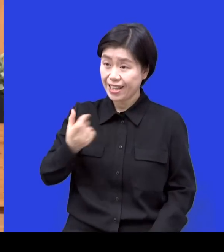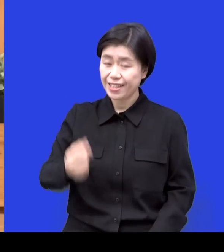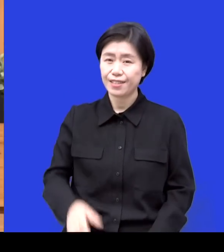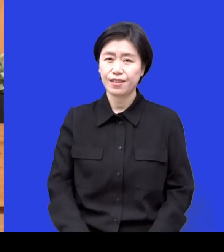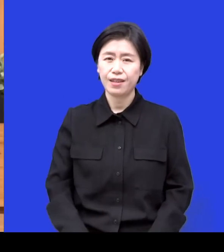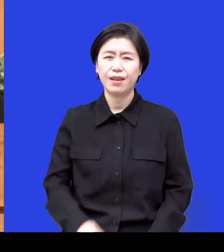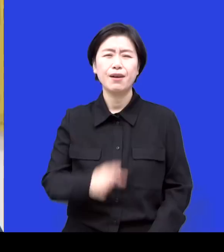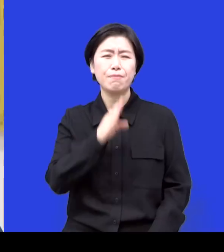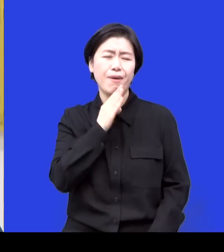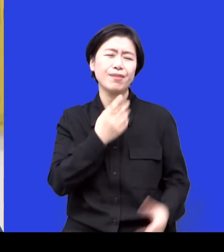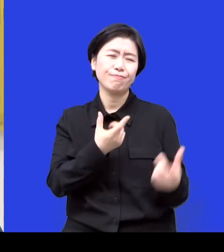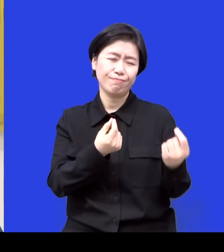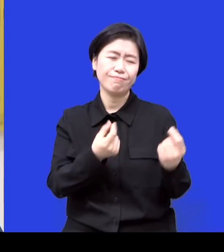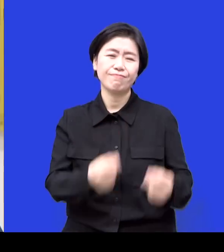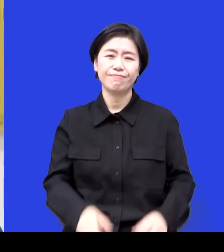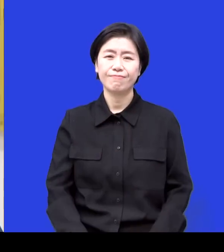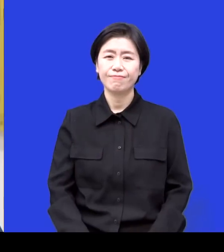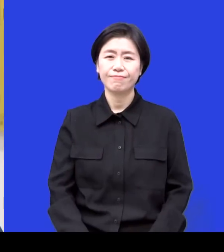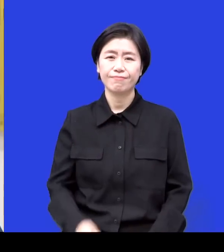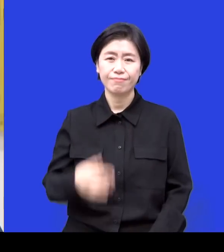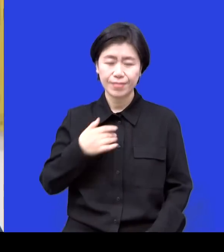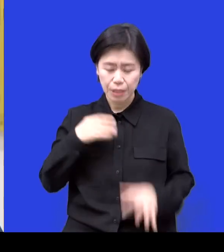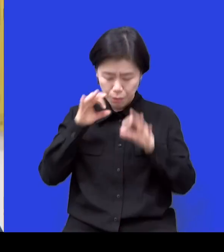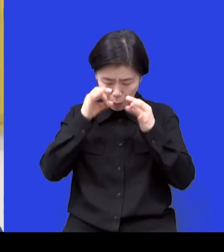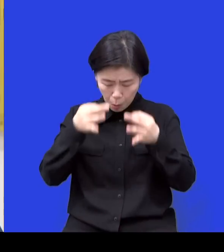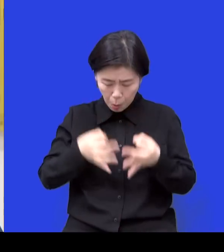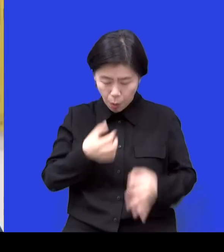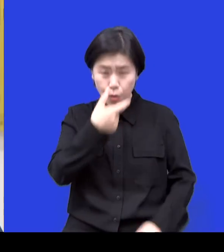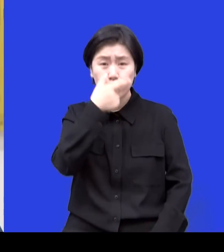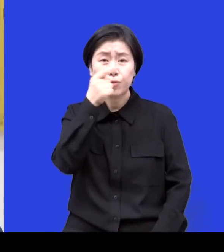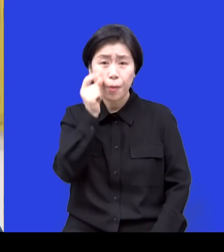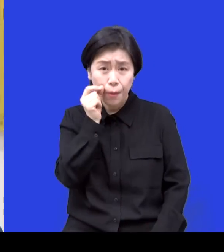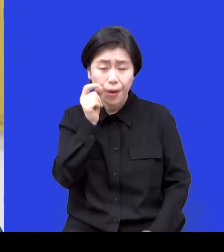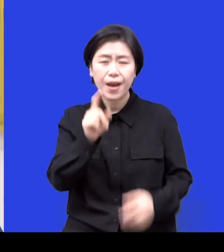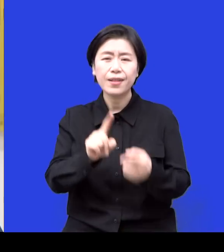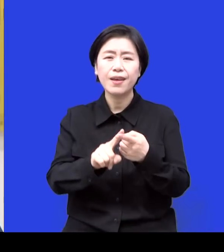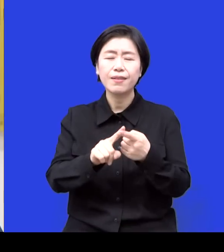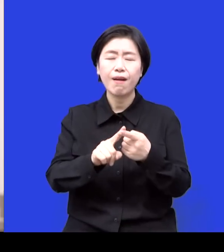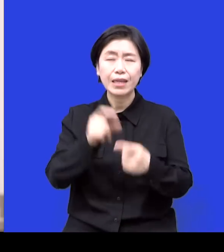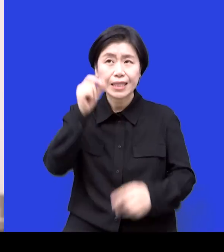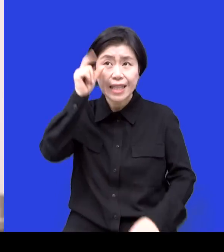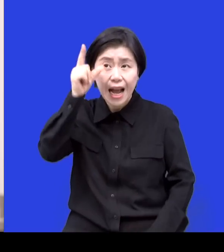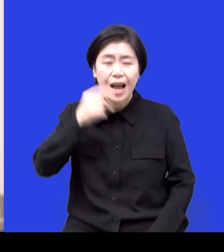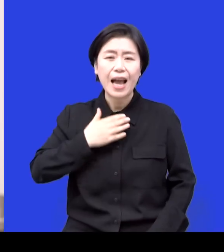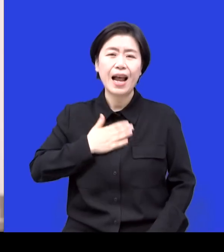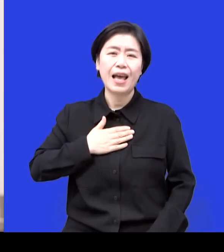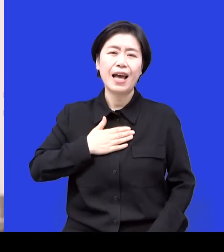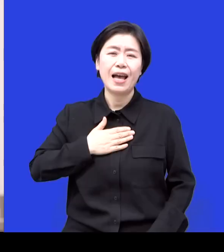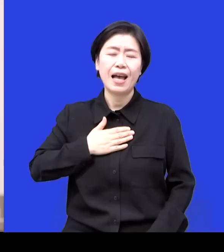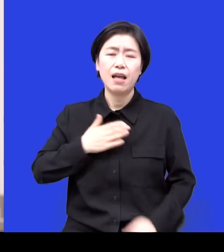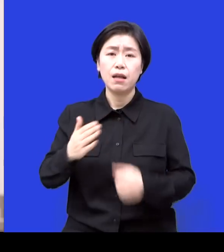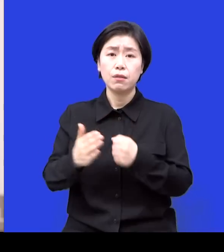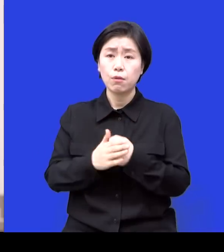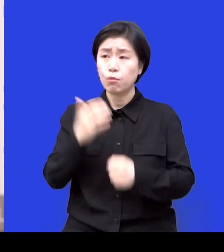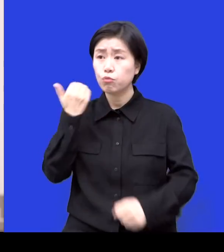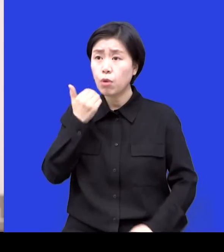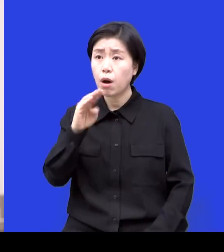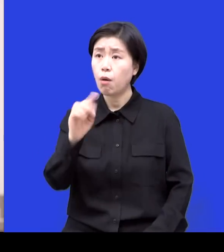맞아요. 네. 저의 부족함을 너무 많이 알게 되고 네. 그래서 부끄럽고 그래서 봉사라는 얘기를 들으면 정말 쥐구멍